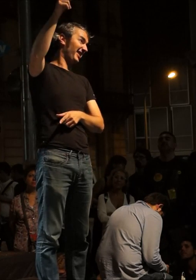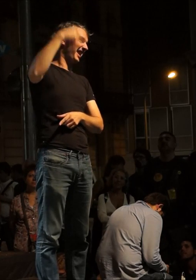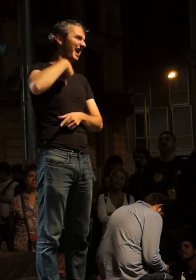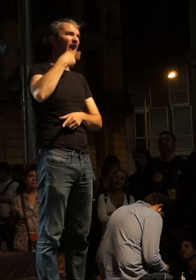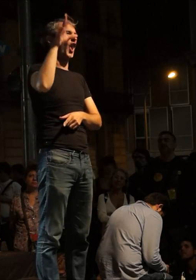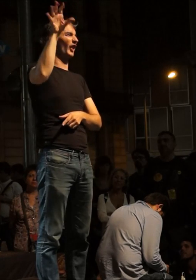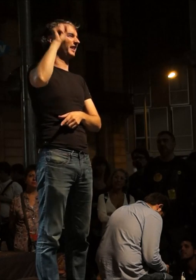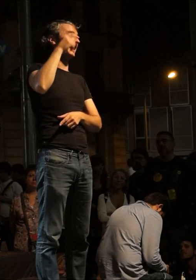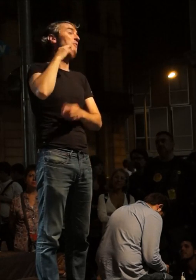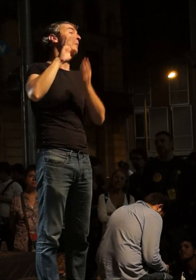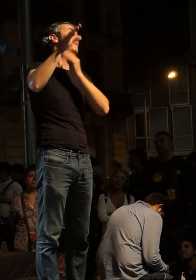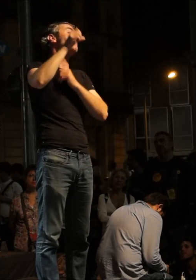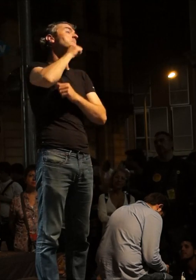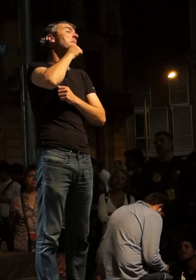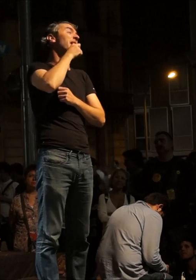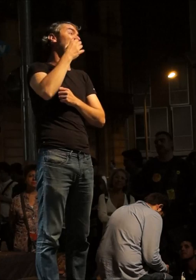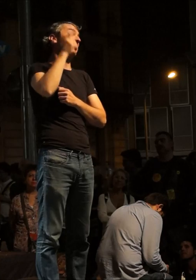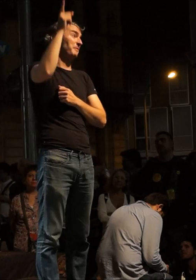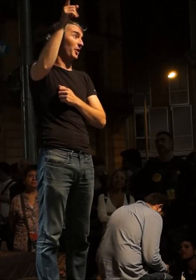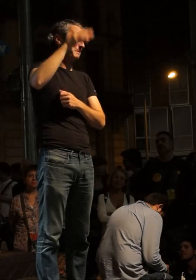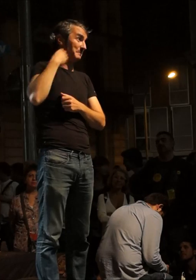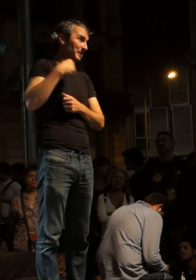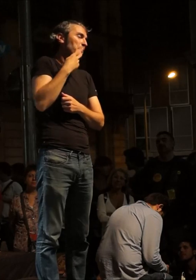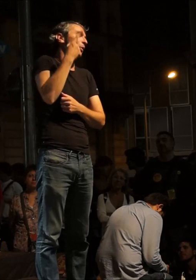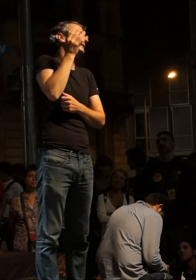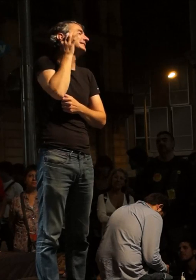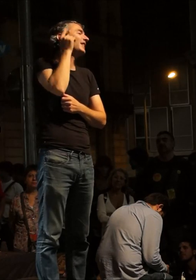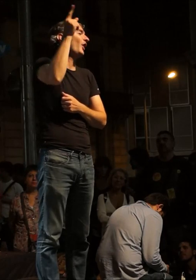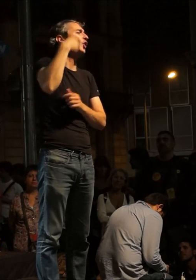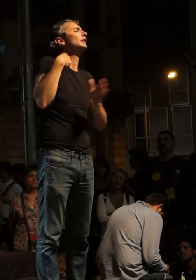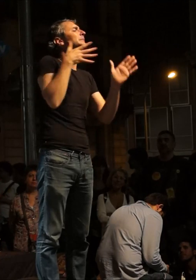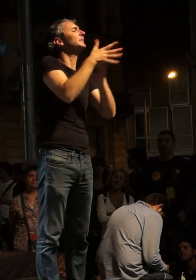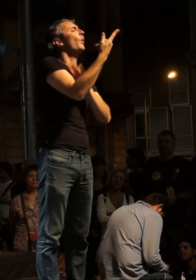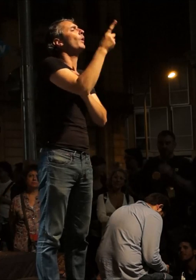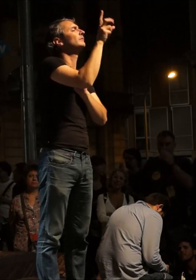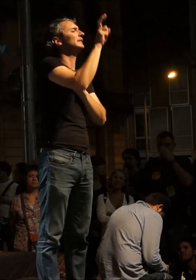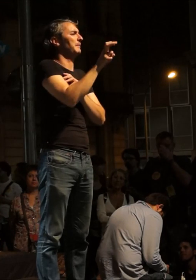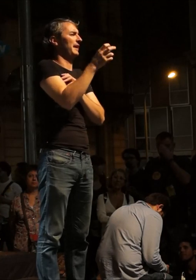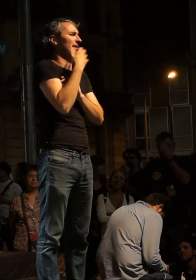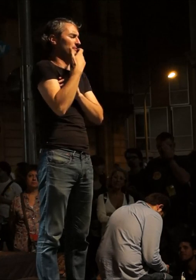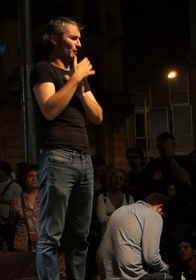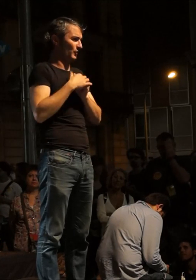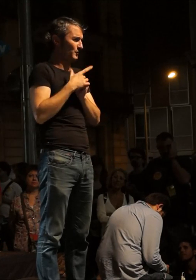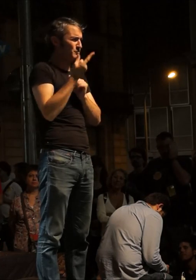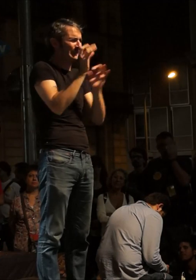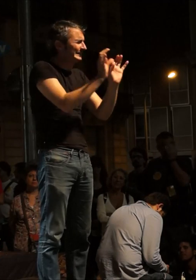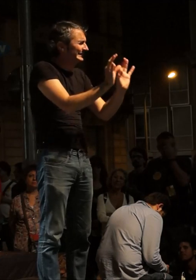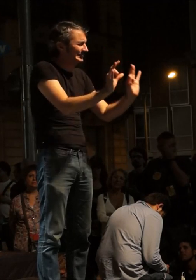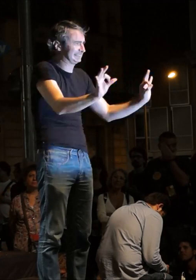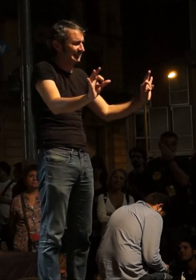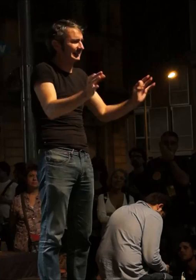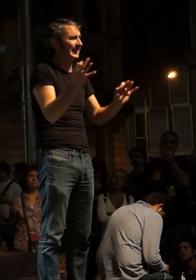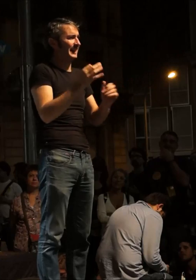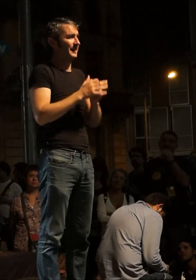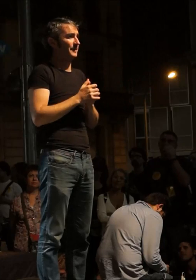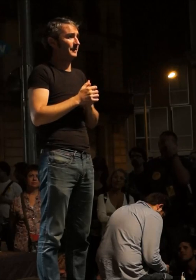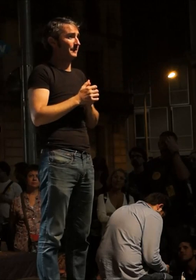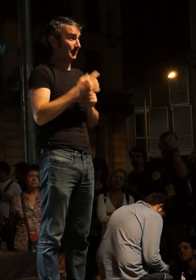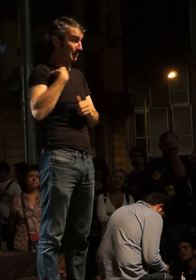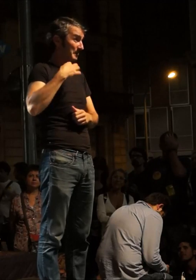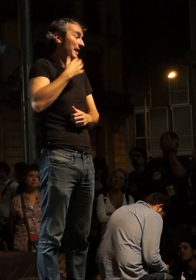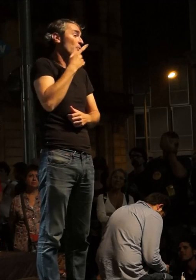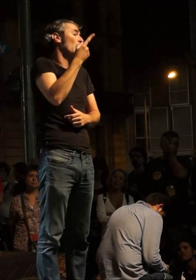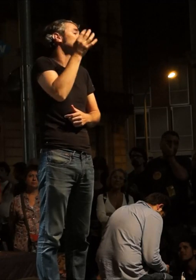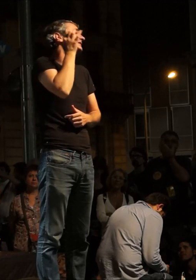radical li resulta massa dur crec que els hem d'explicar una cosa molt simple la cosa tan simple és que la